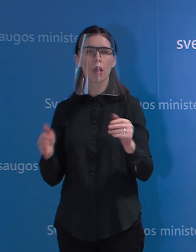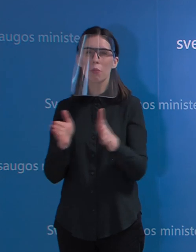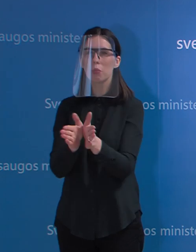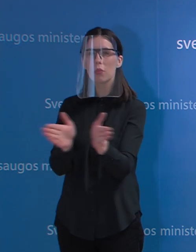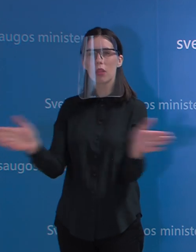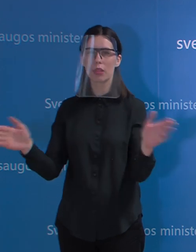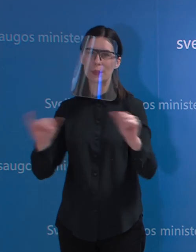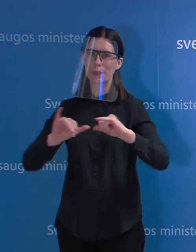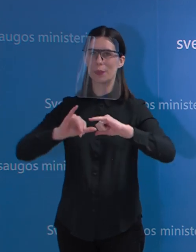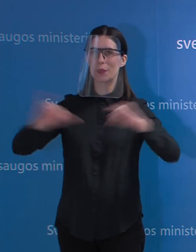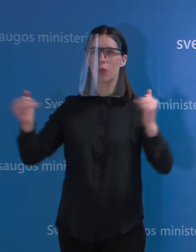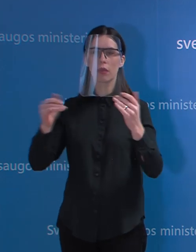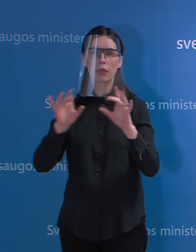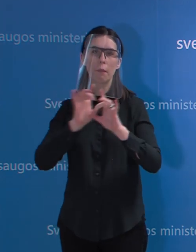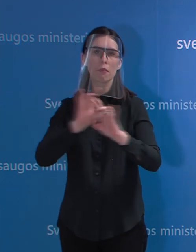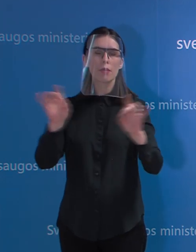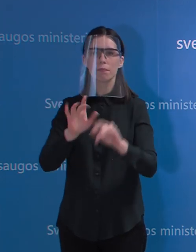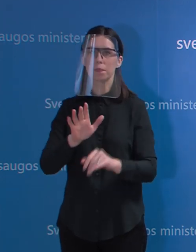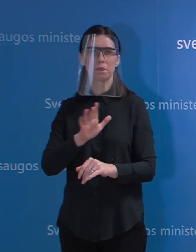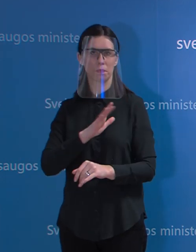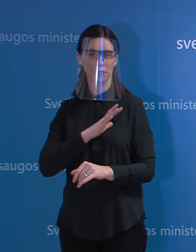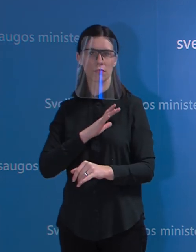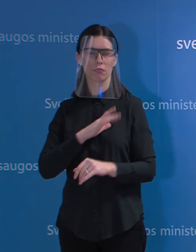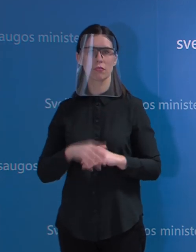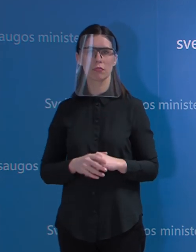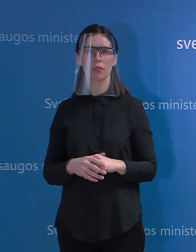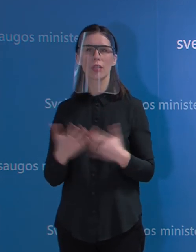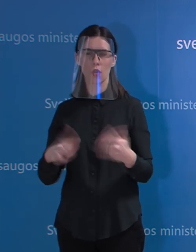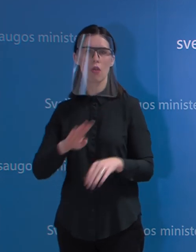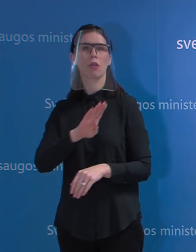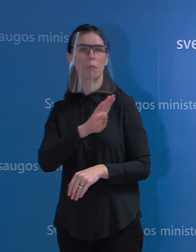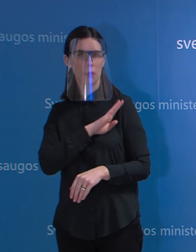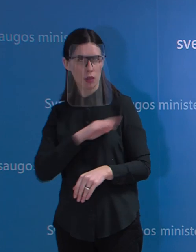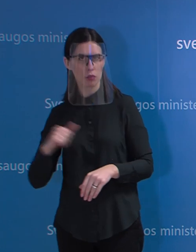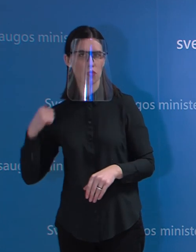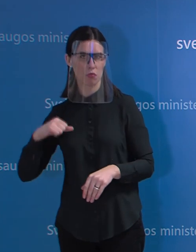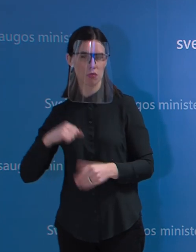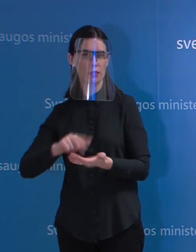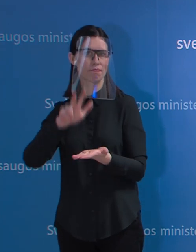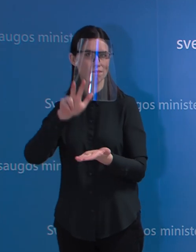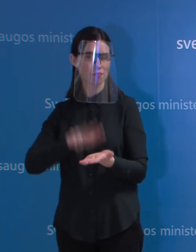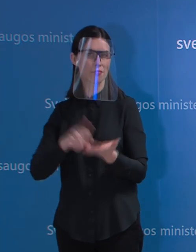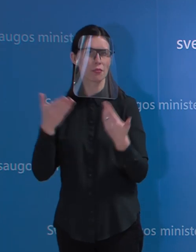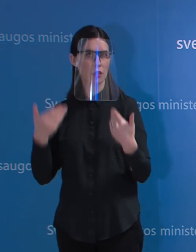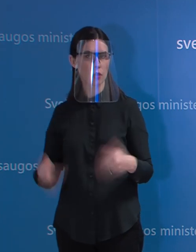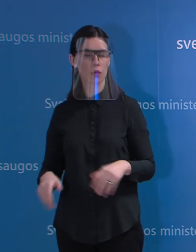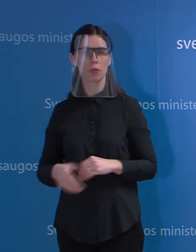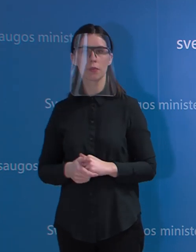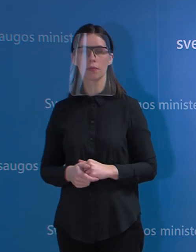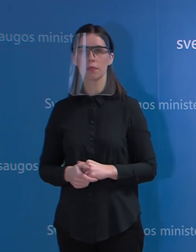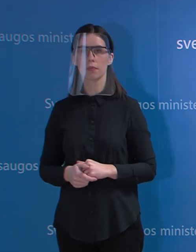tai yra patvirtinta mirtis. Aš kaip yra suminėjęs detalesnius duomenys bendrai apie